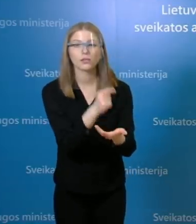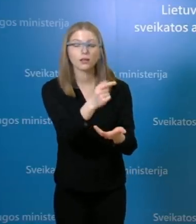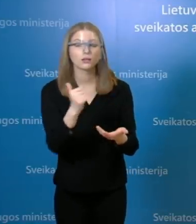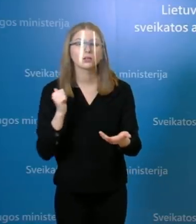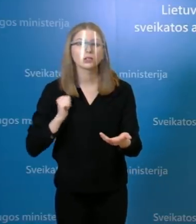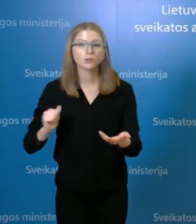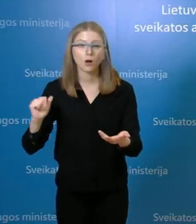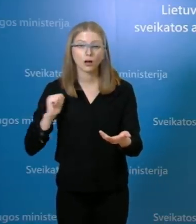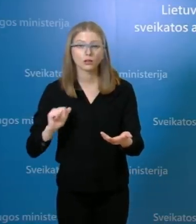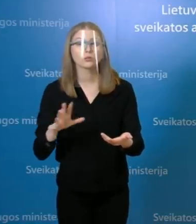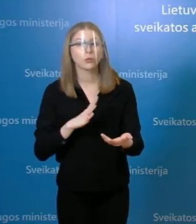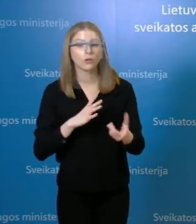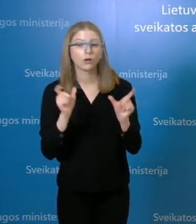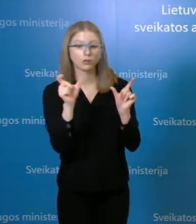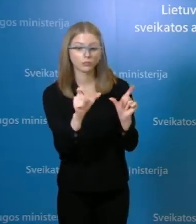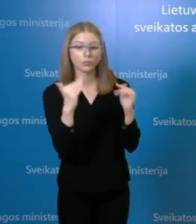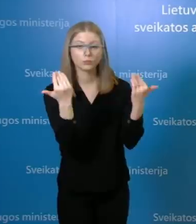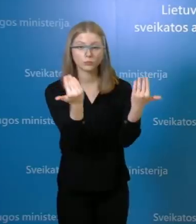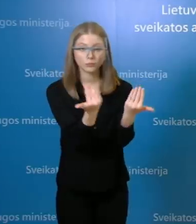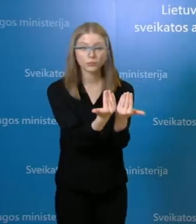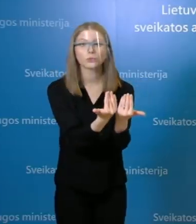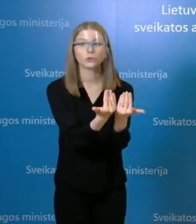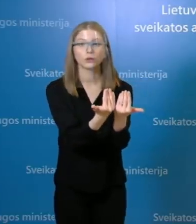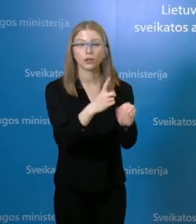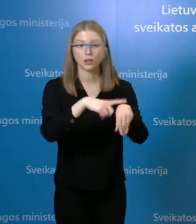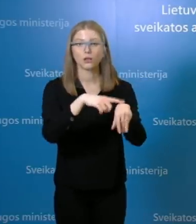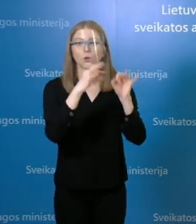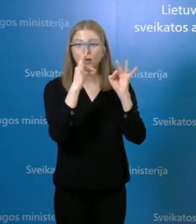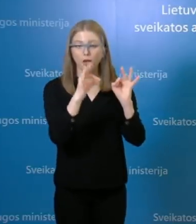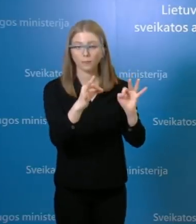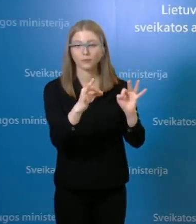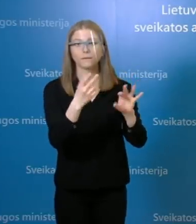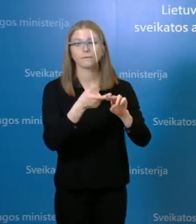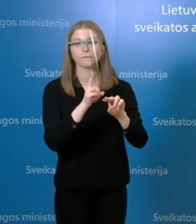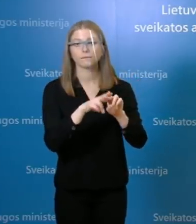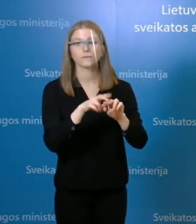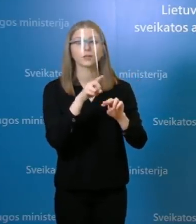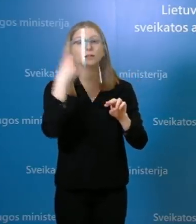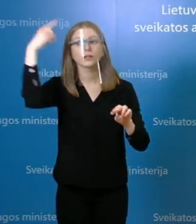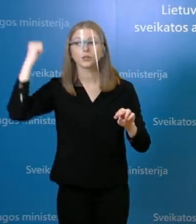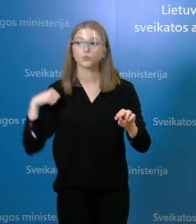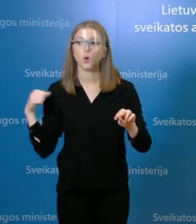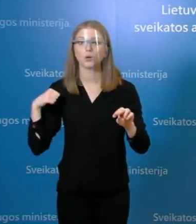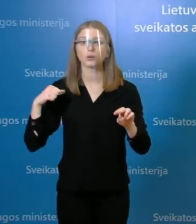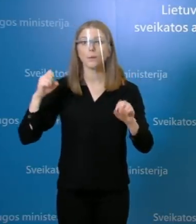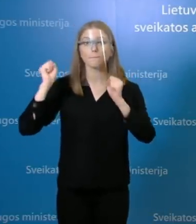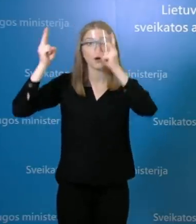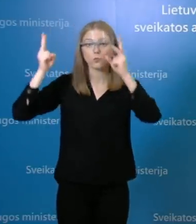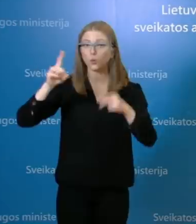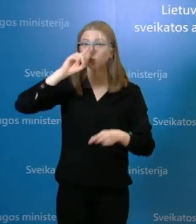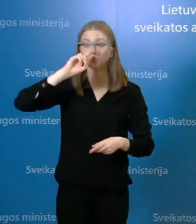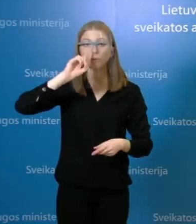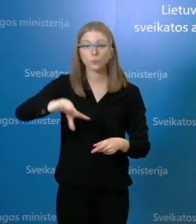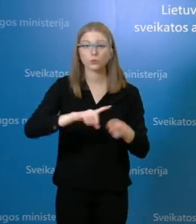savalaikį izoliuoti ir jie neturėtų kelti rizikos kitiems žmonėms. Tai tikrai nereikia kelti panikos,